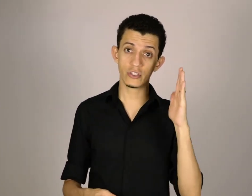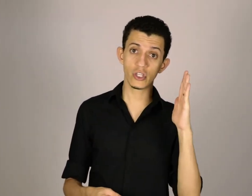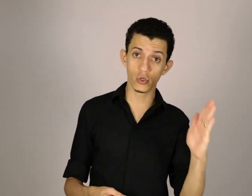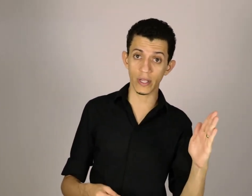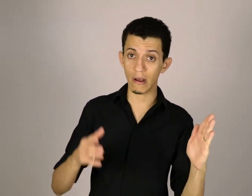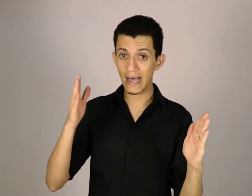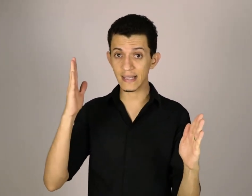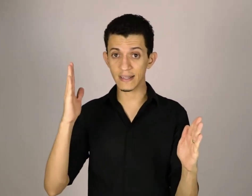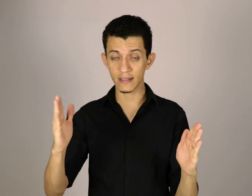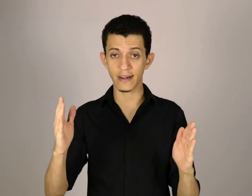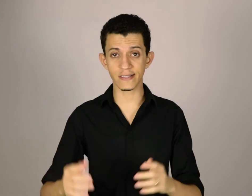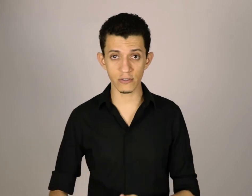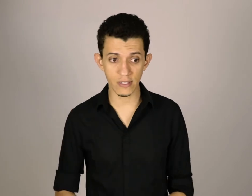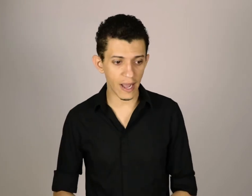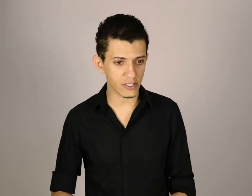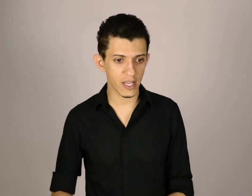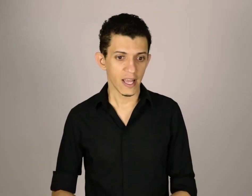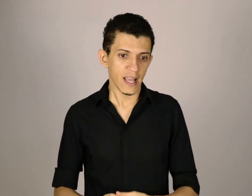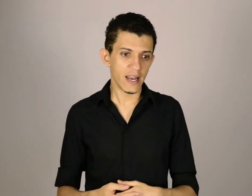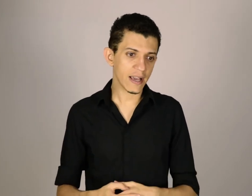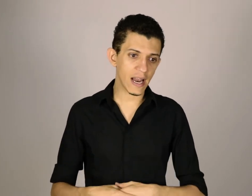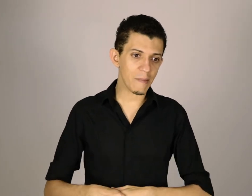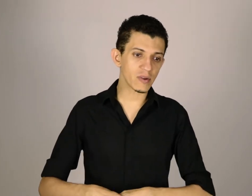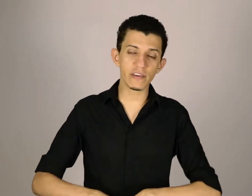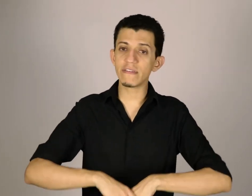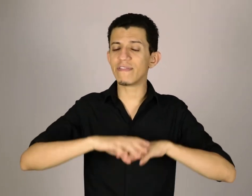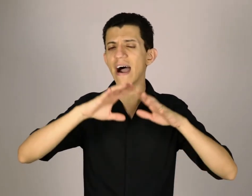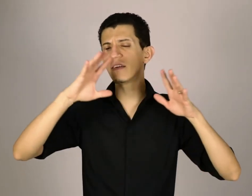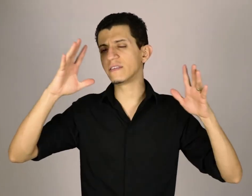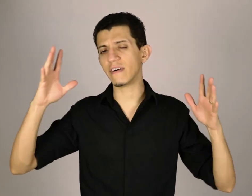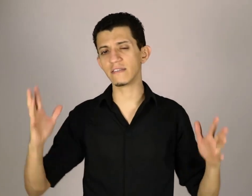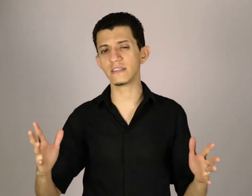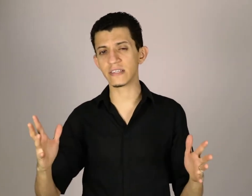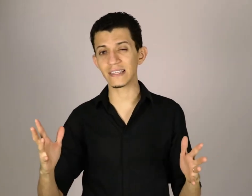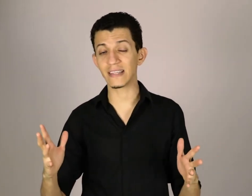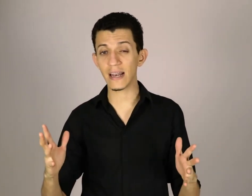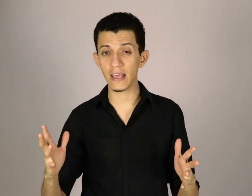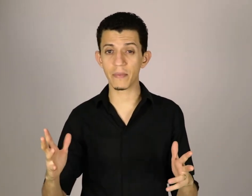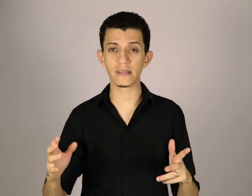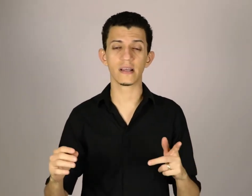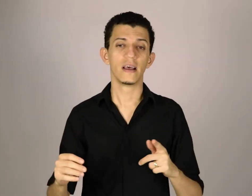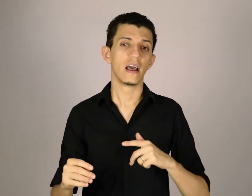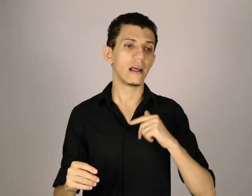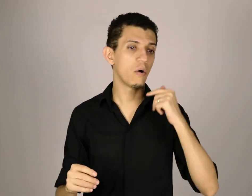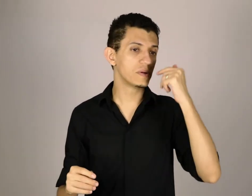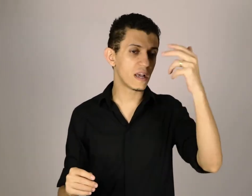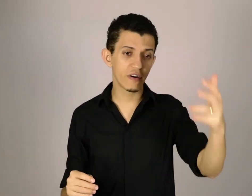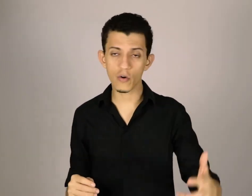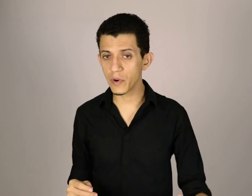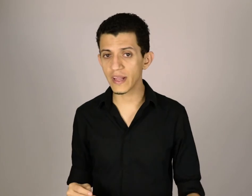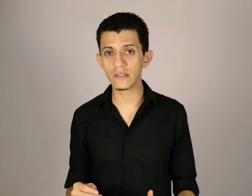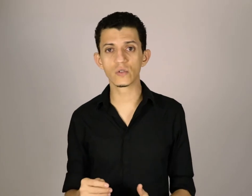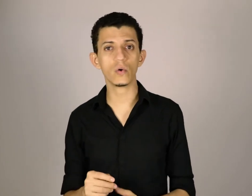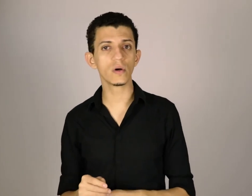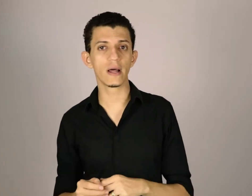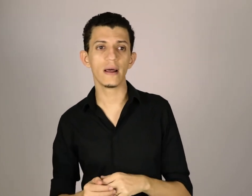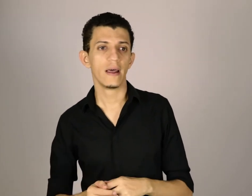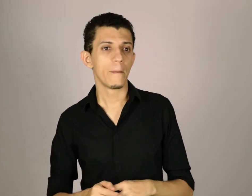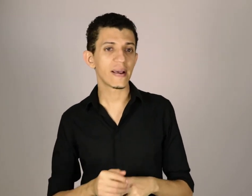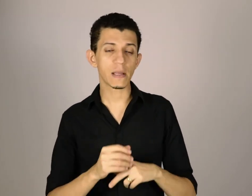18 a 73 anos de idade, naquela época eu tive vários e vários insights da Libras, observando a comunidade surda, percebi